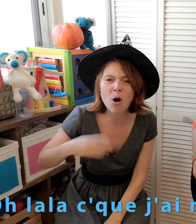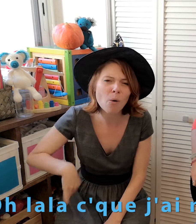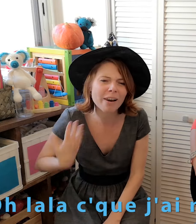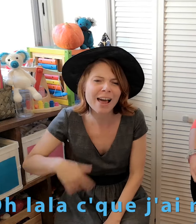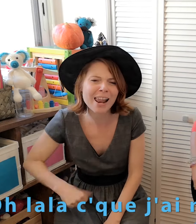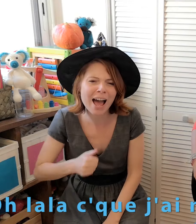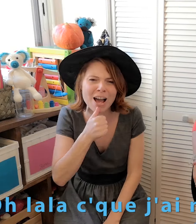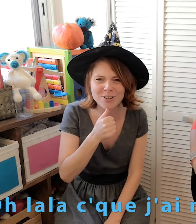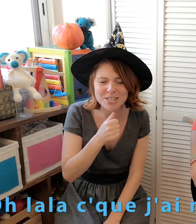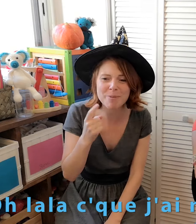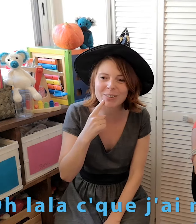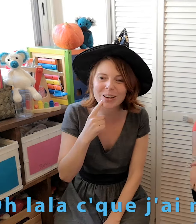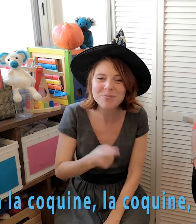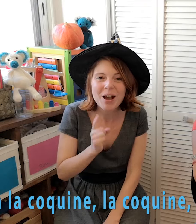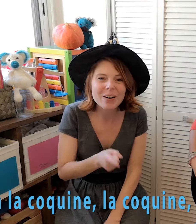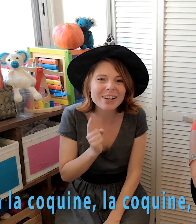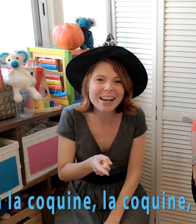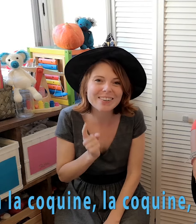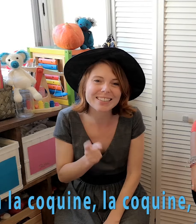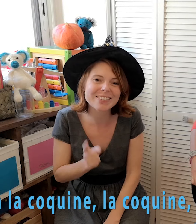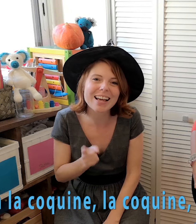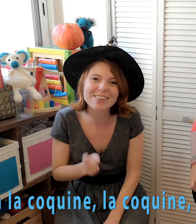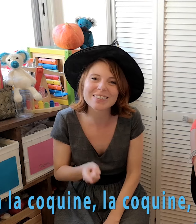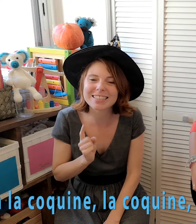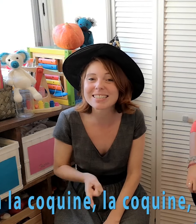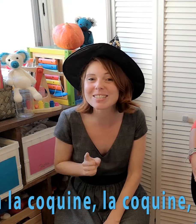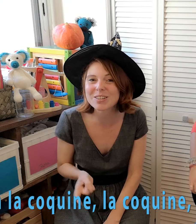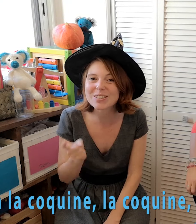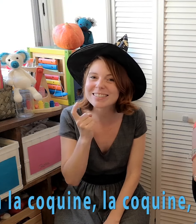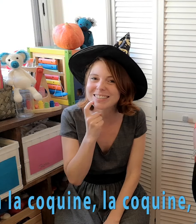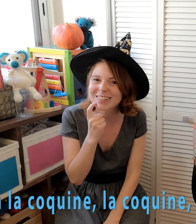Oh la la, que j'ai mal aux dents Oh la coquine, la coquine dedans